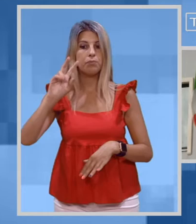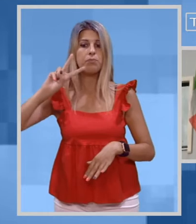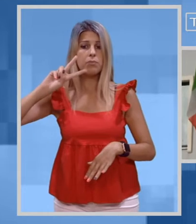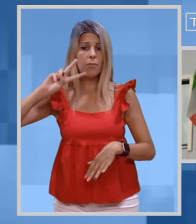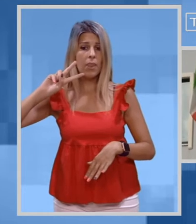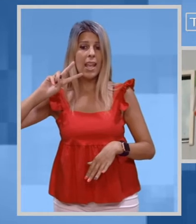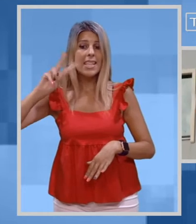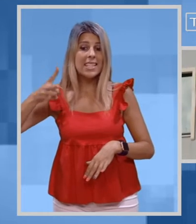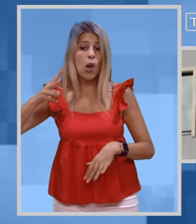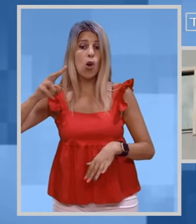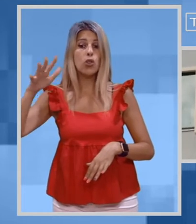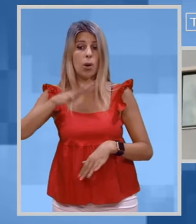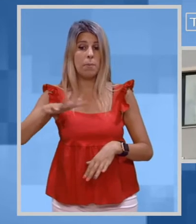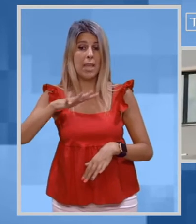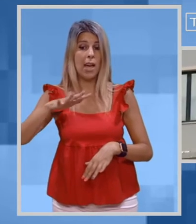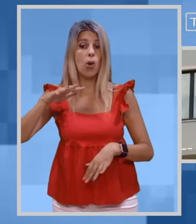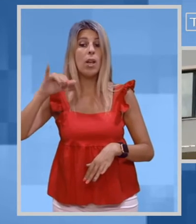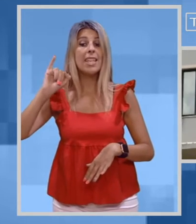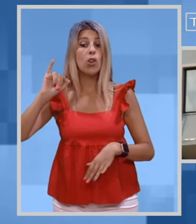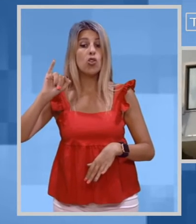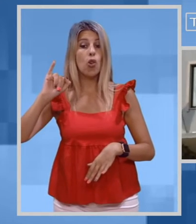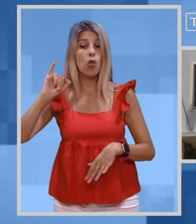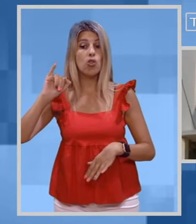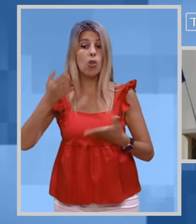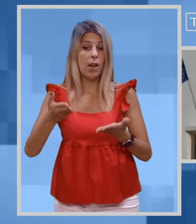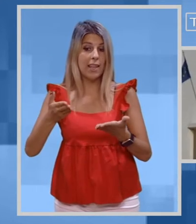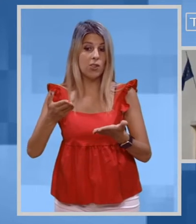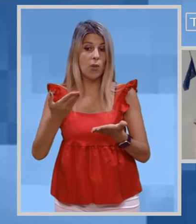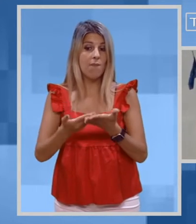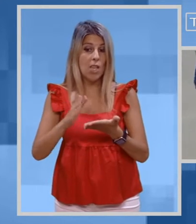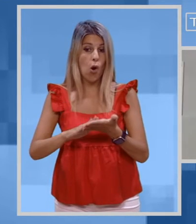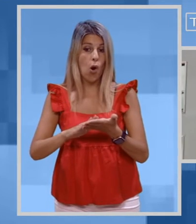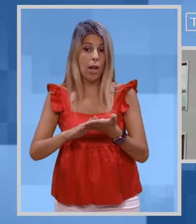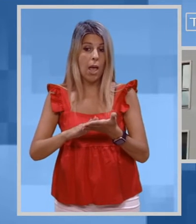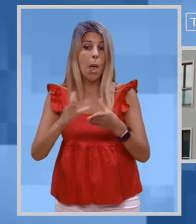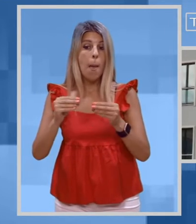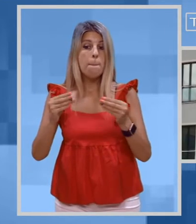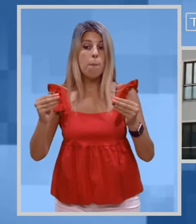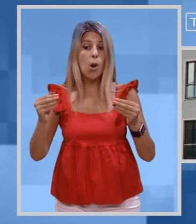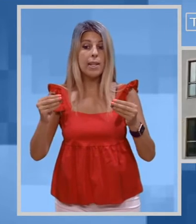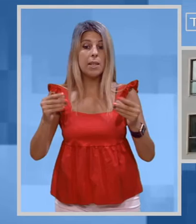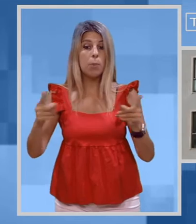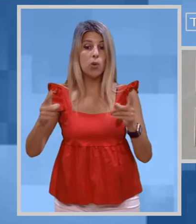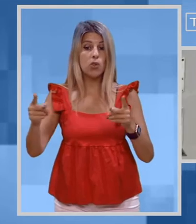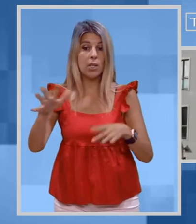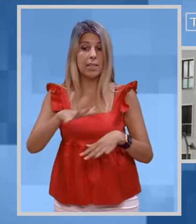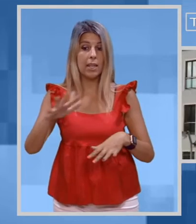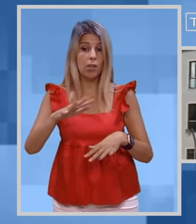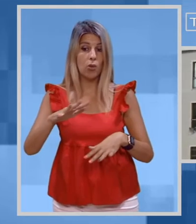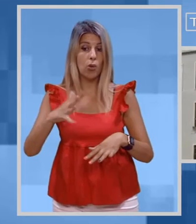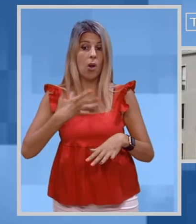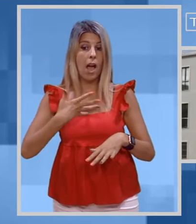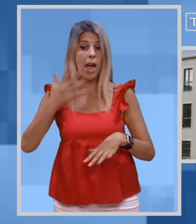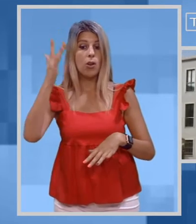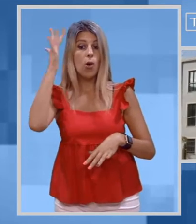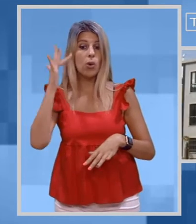Secondo il Piano di Assetto Idrogeologico, attualmente in vigore, vaste porzioni del territorio sono soggette a un rischio idraulico